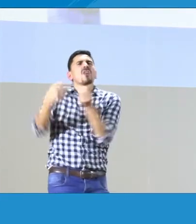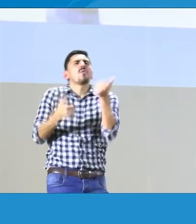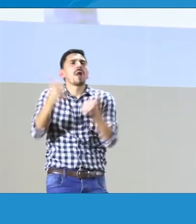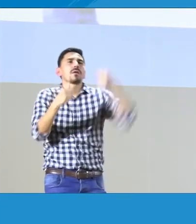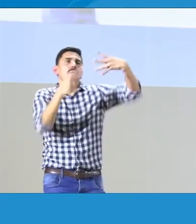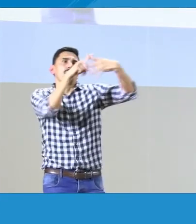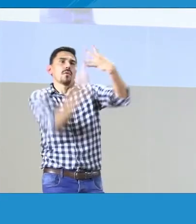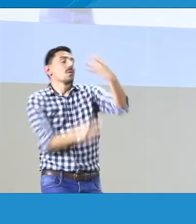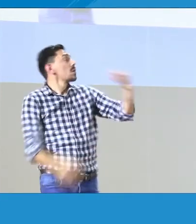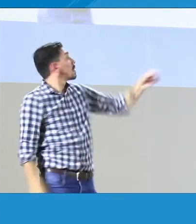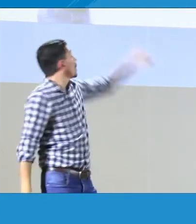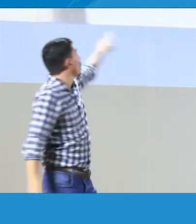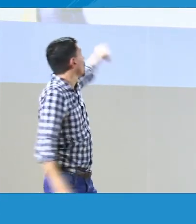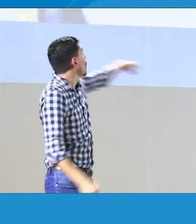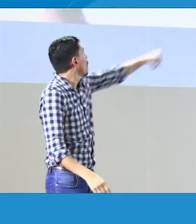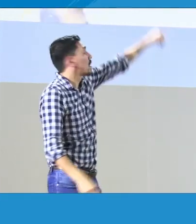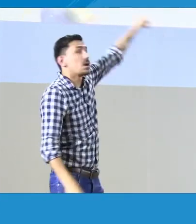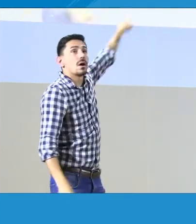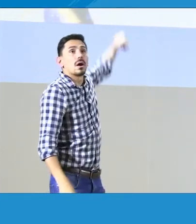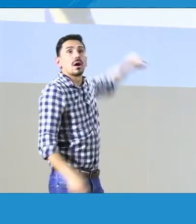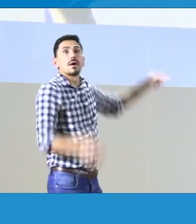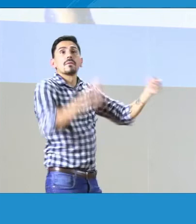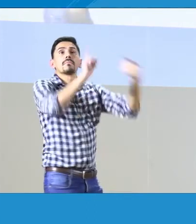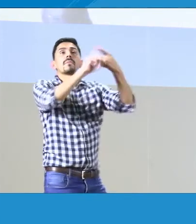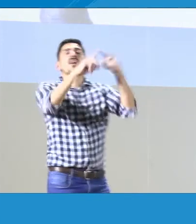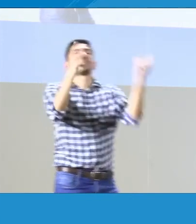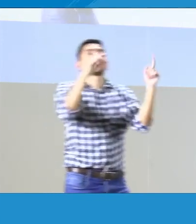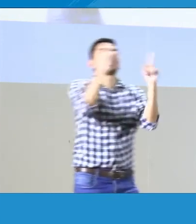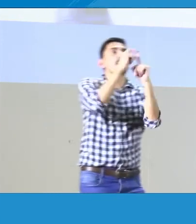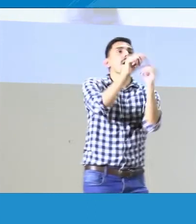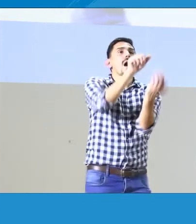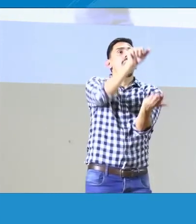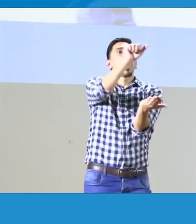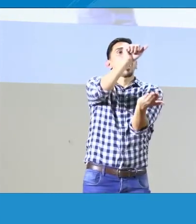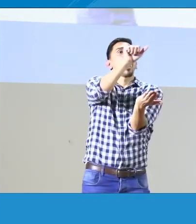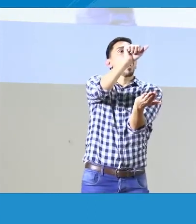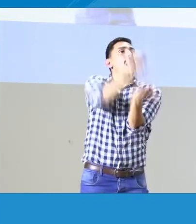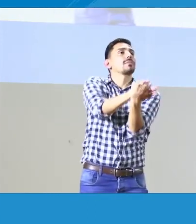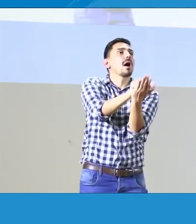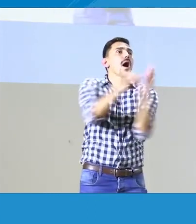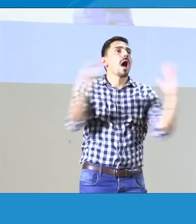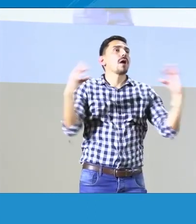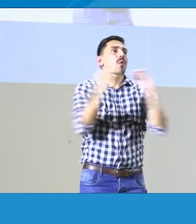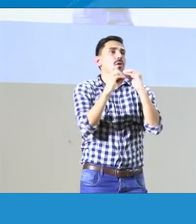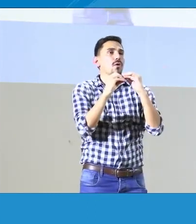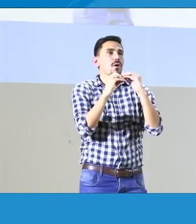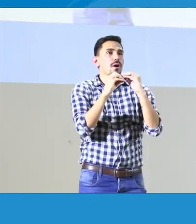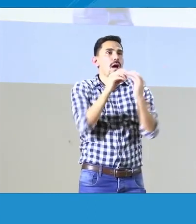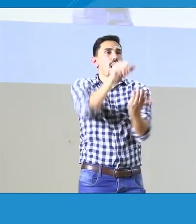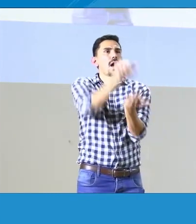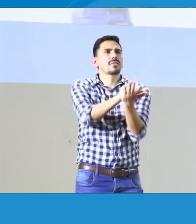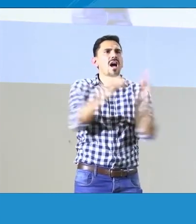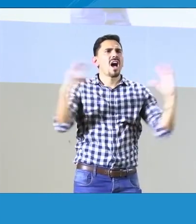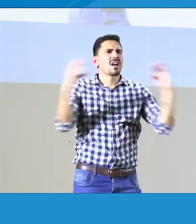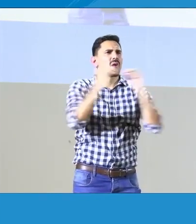calidad de vida. Tenemos estas cuatro herramientas. La primera es un acta de acuerdo.